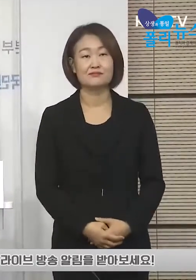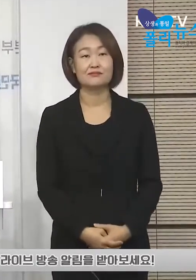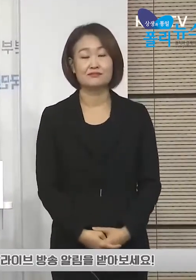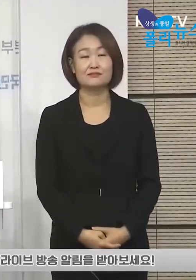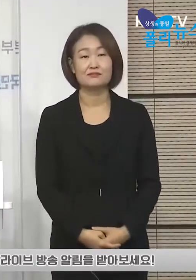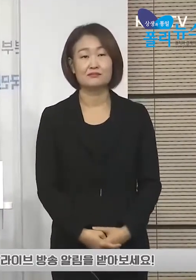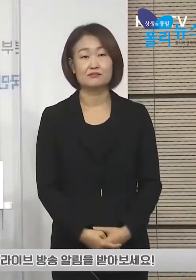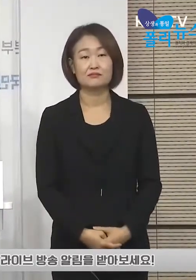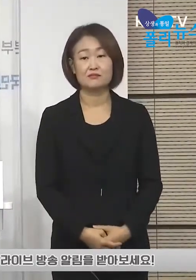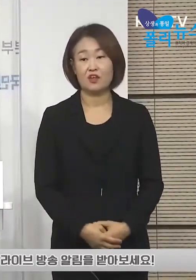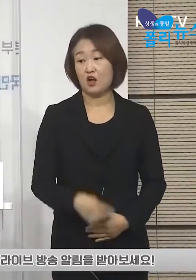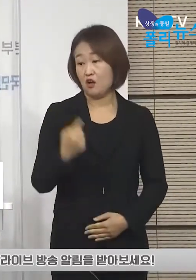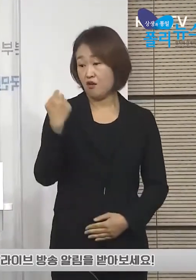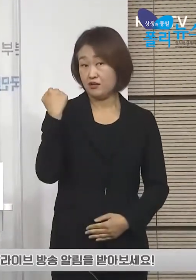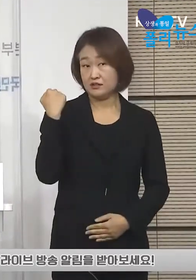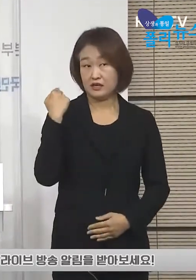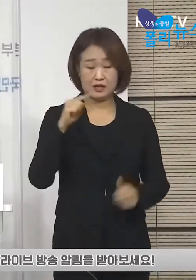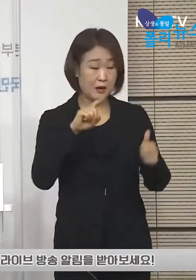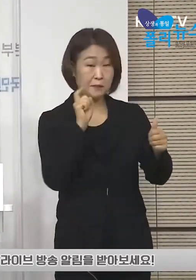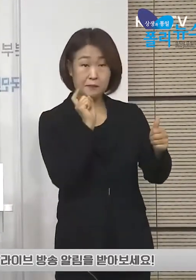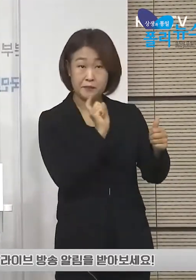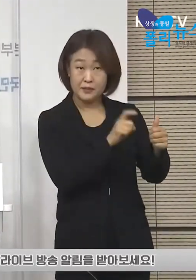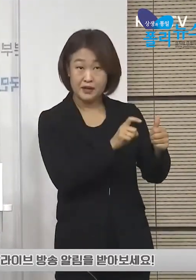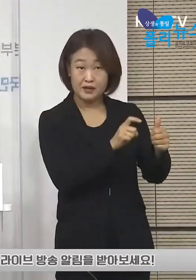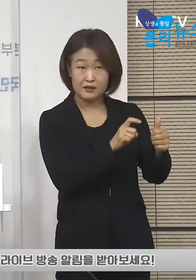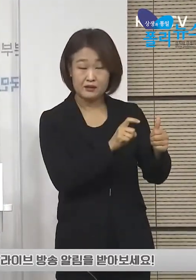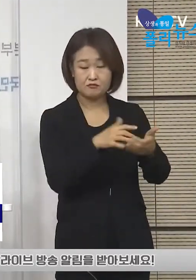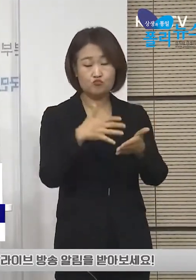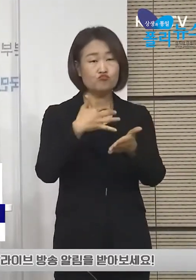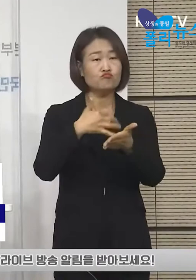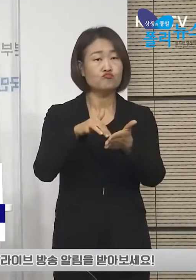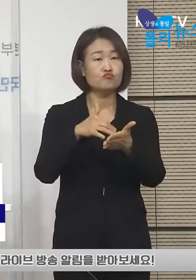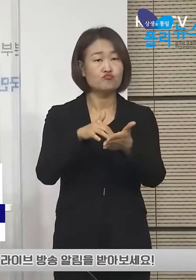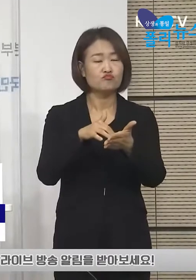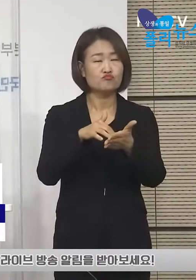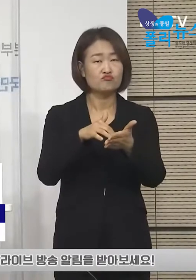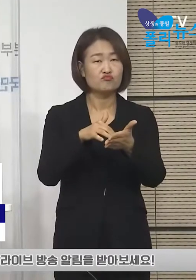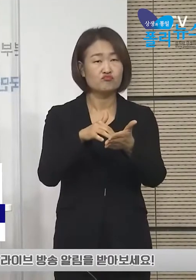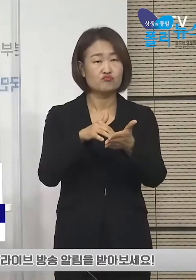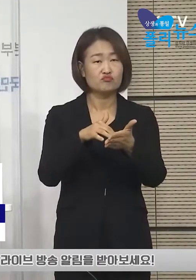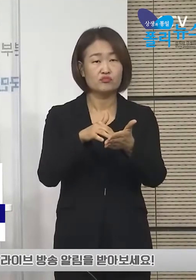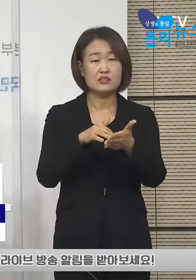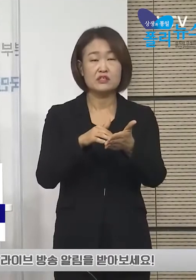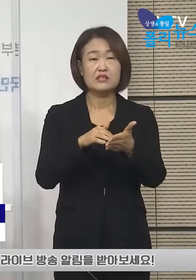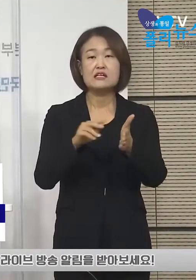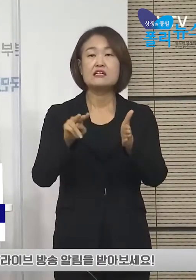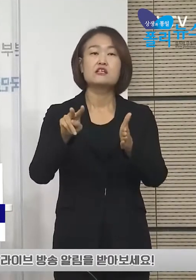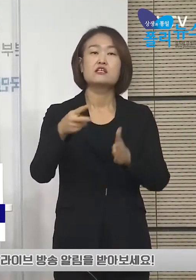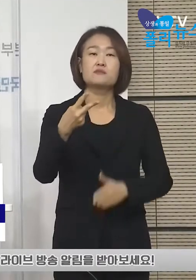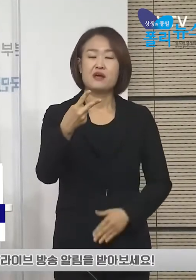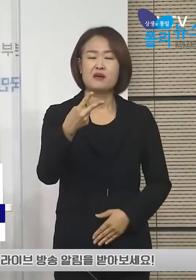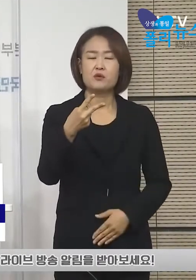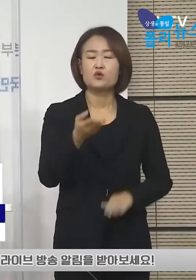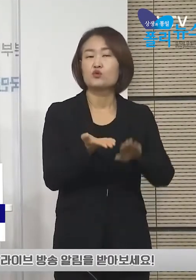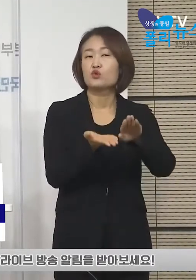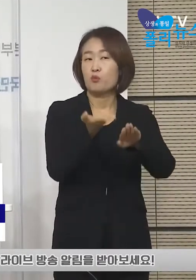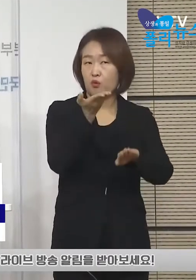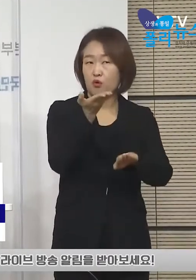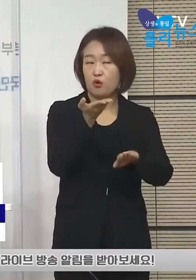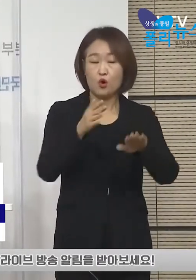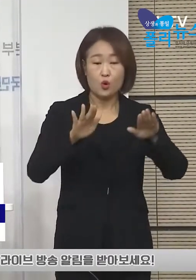오늘 0시 기준 국내 발생 환자는 어제에 이어 계속 200명대인